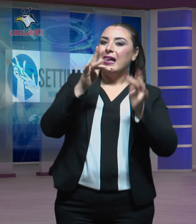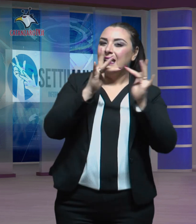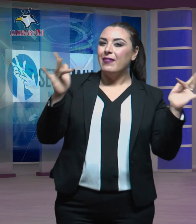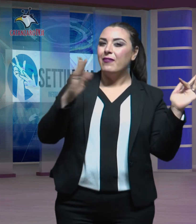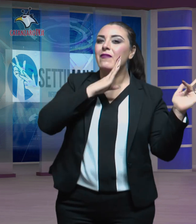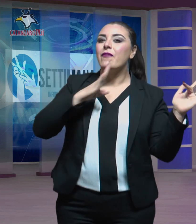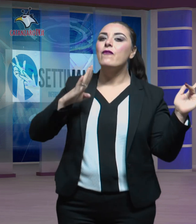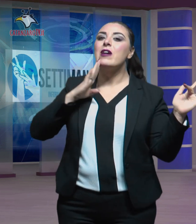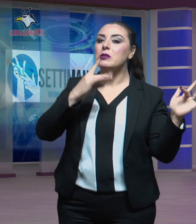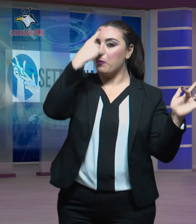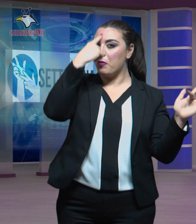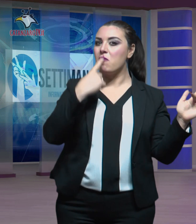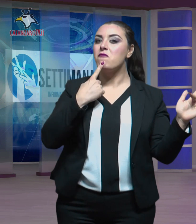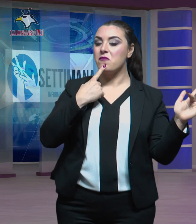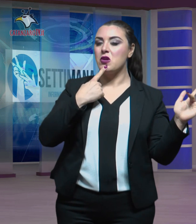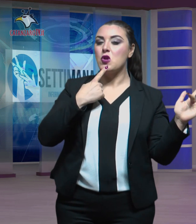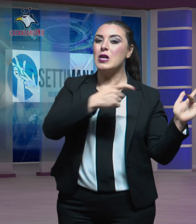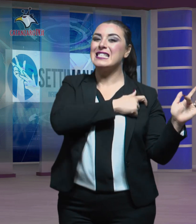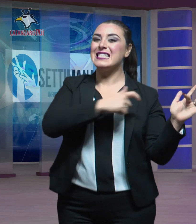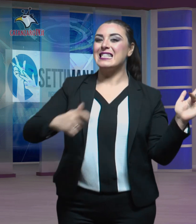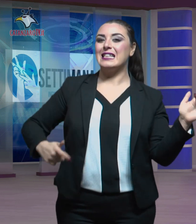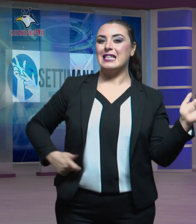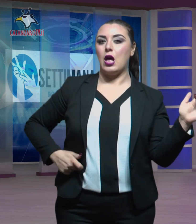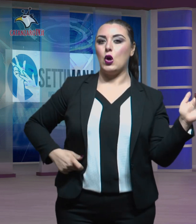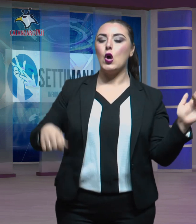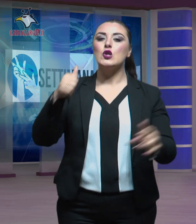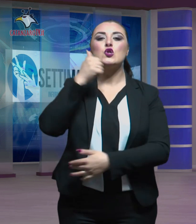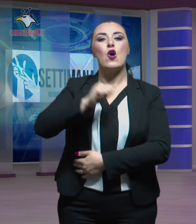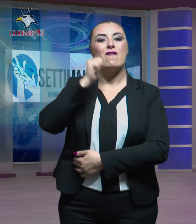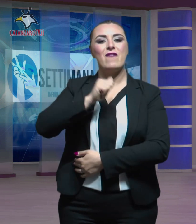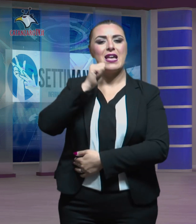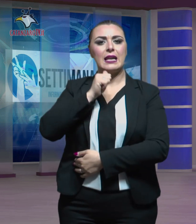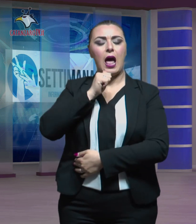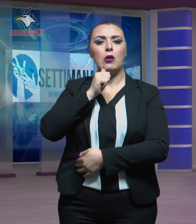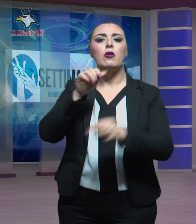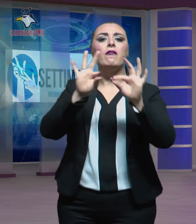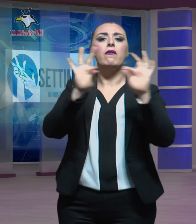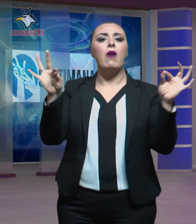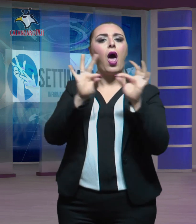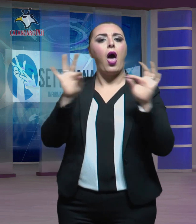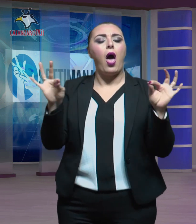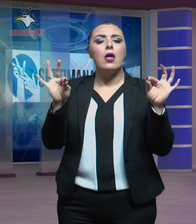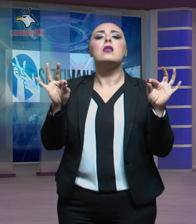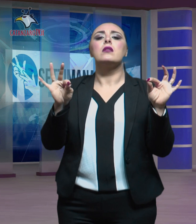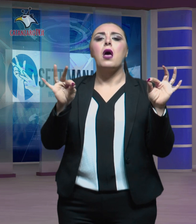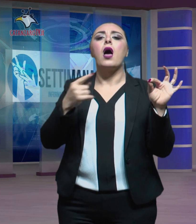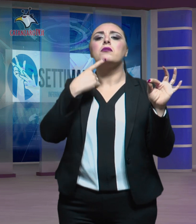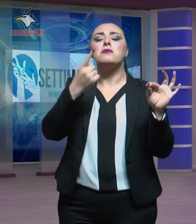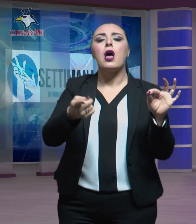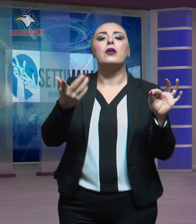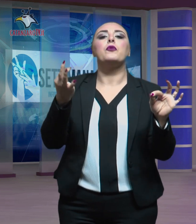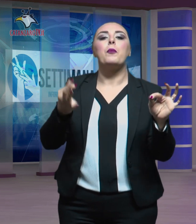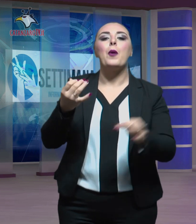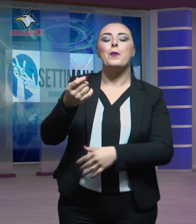profilo Facebook, il sindaco di Soverato Alecci ha confermato che la